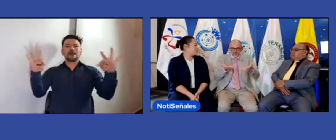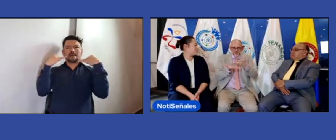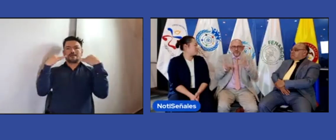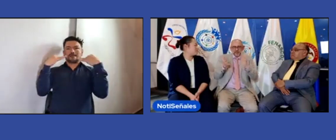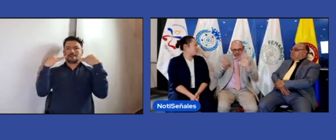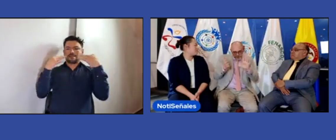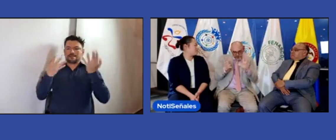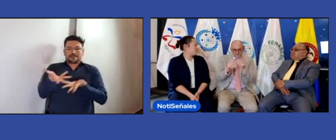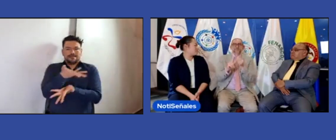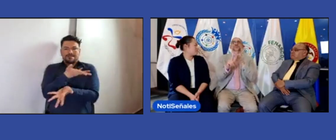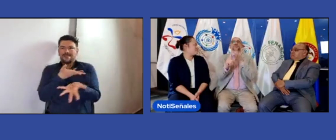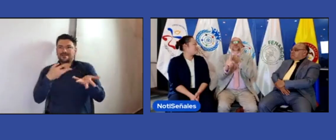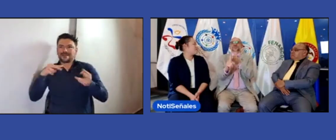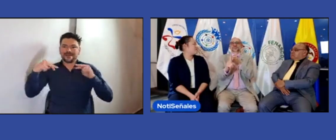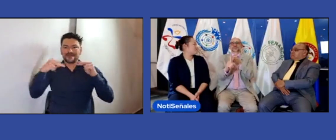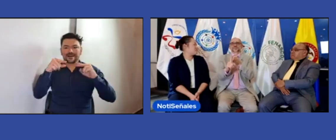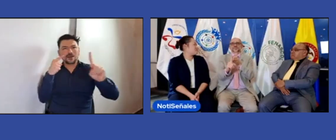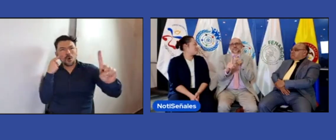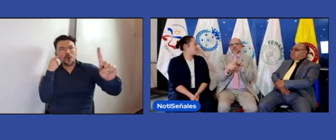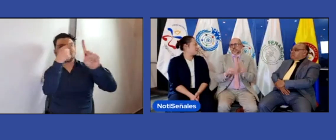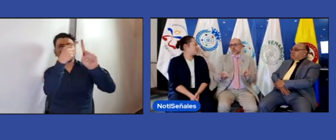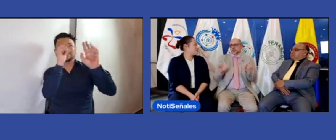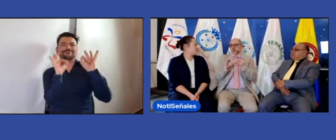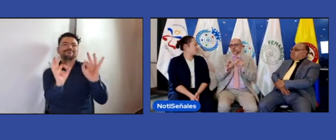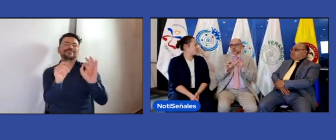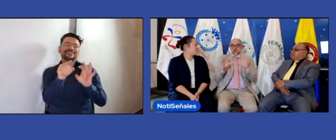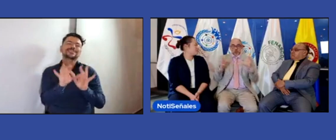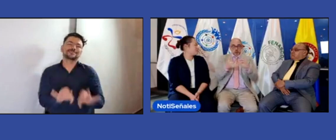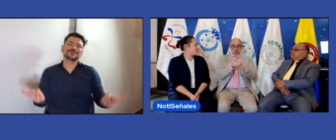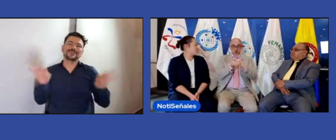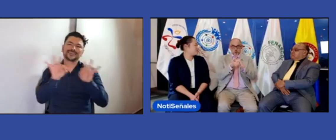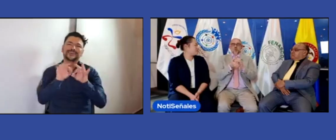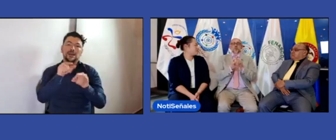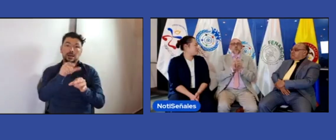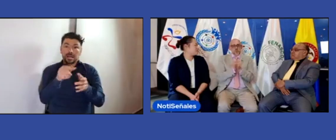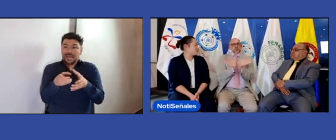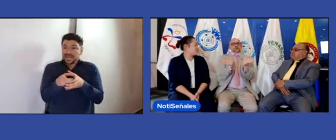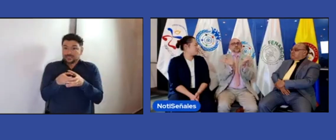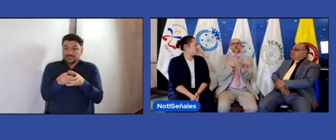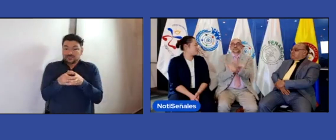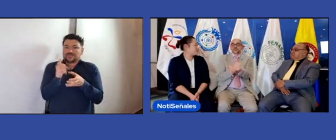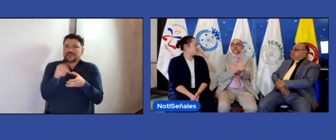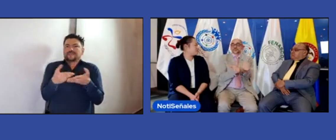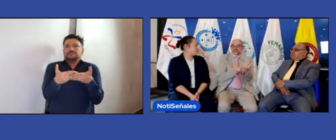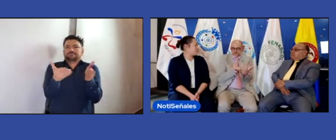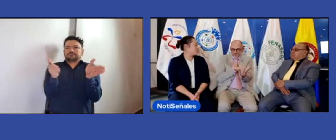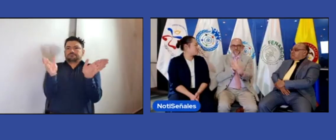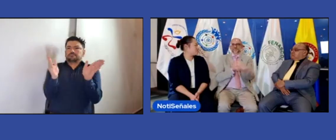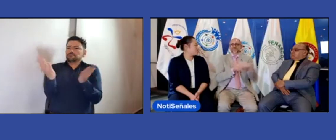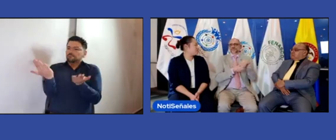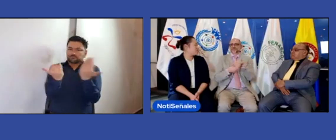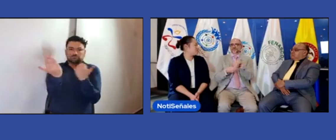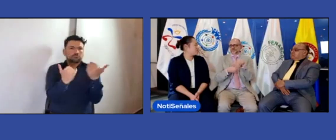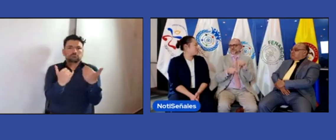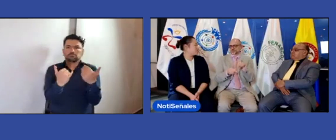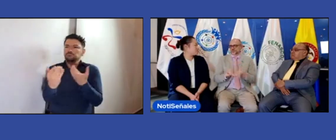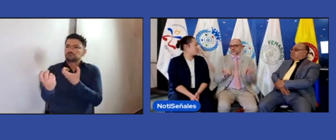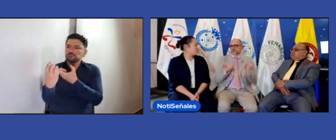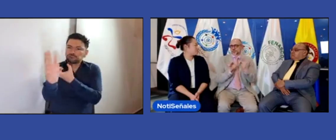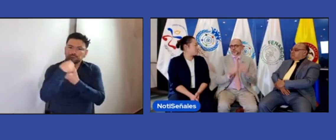puntos de vista que pueden tener entre los miembros de esas asociaciones. Así que, que se busque un fin colectivo. Por eso es que buscamos